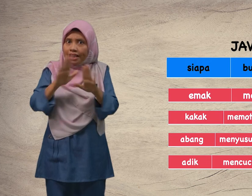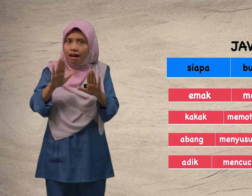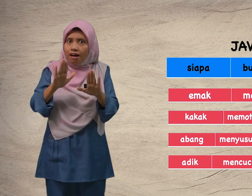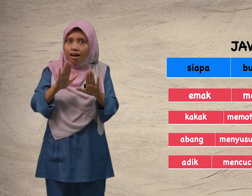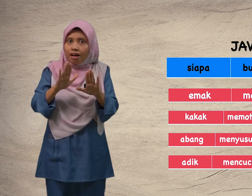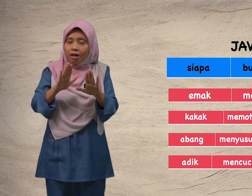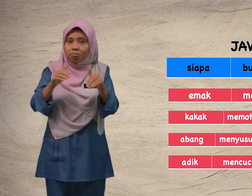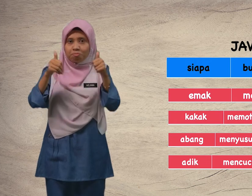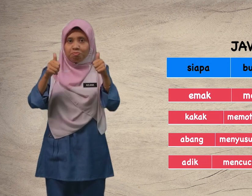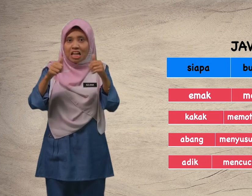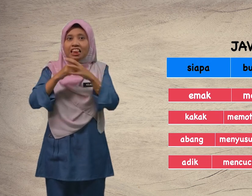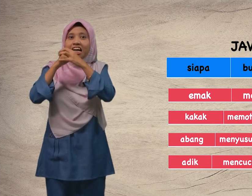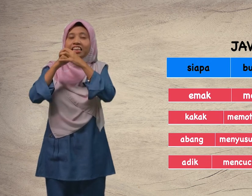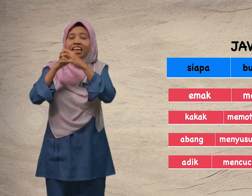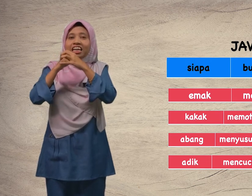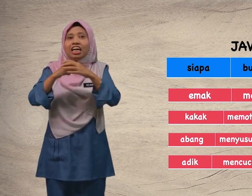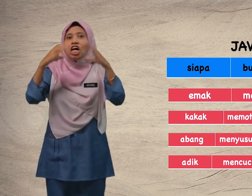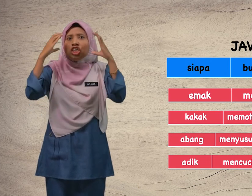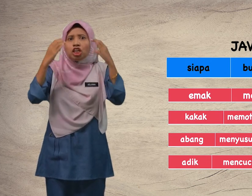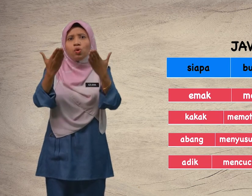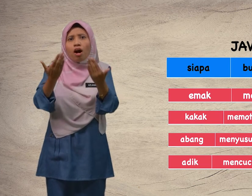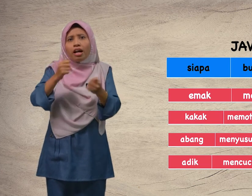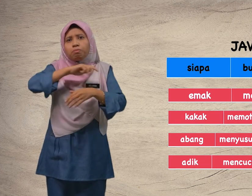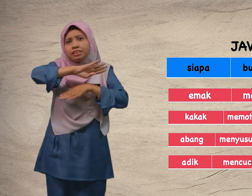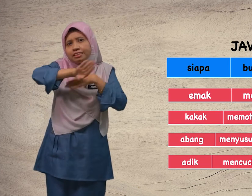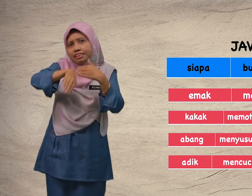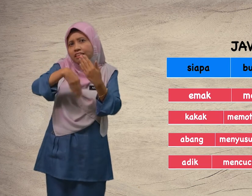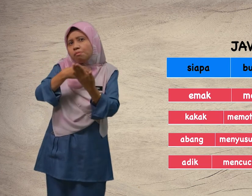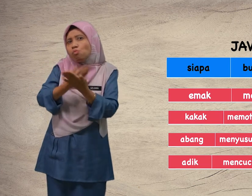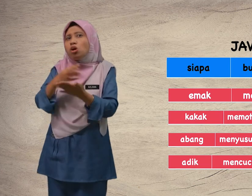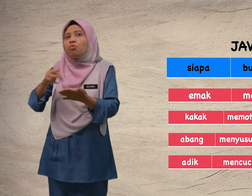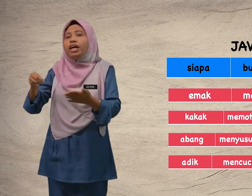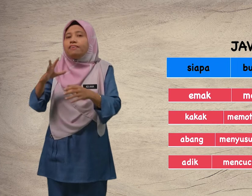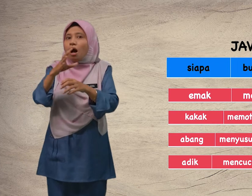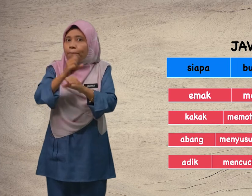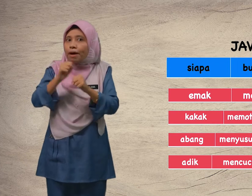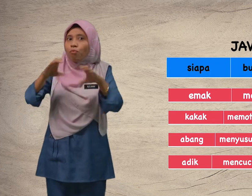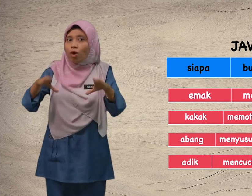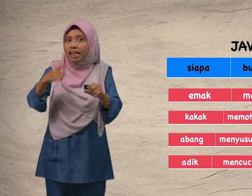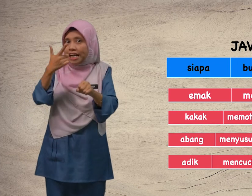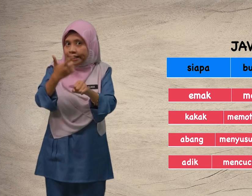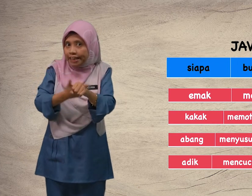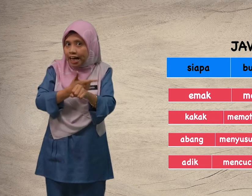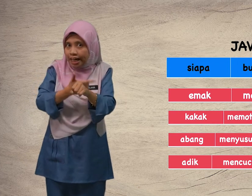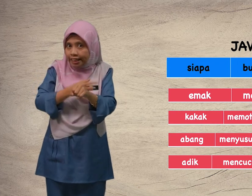tak? tahniah. Cikgu harap semua murid dapat buat latihan